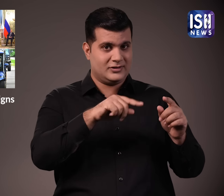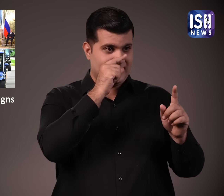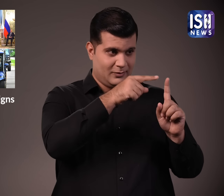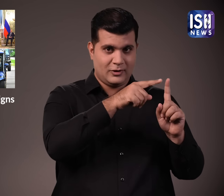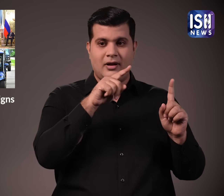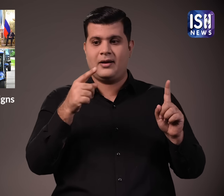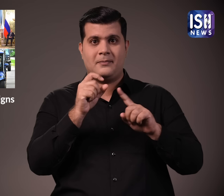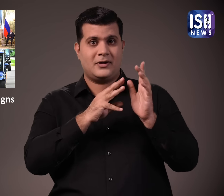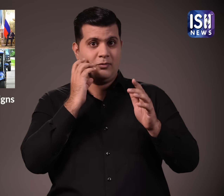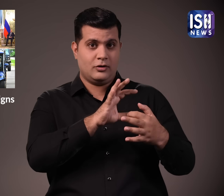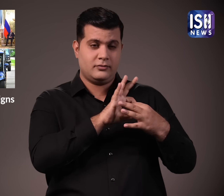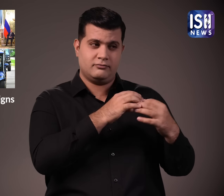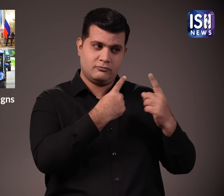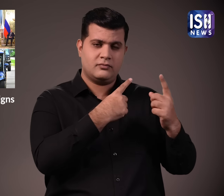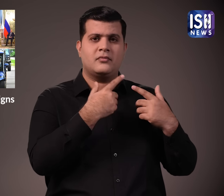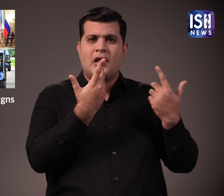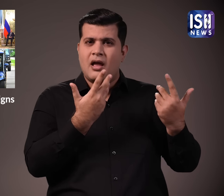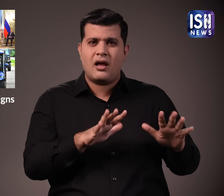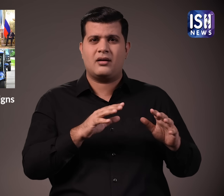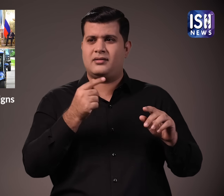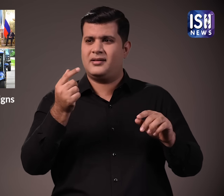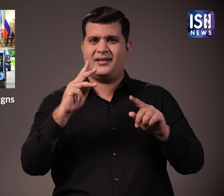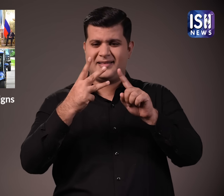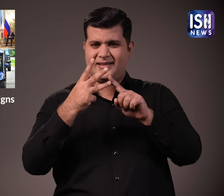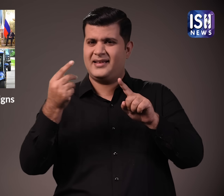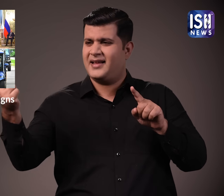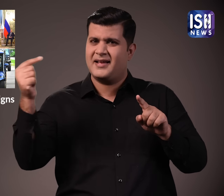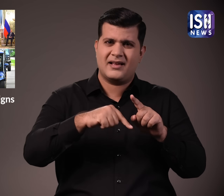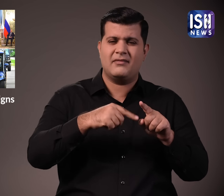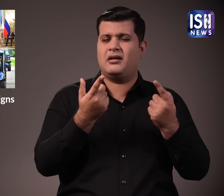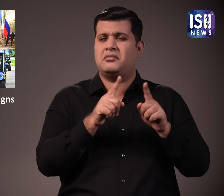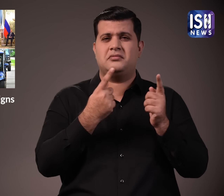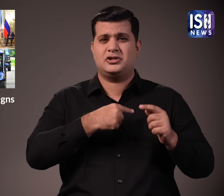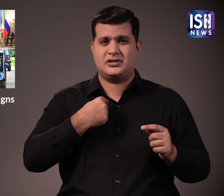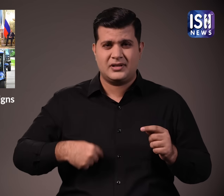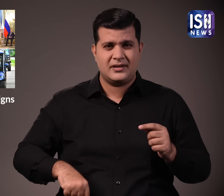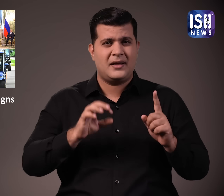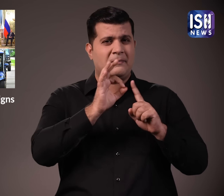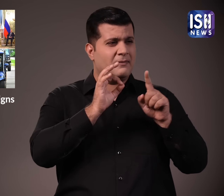चीन, पाकिस्तान, आदी वैश्विक मुद्दों पर एक दूसरे का समर्थन करने का वादा किया